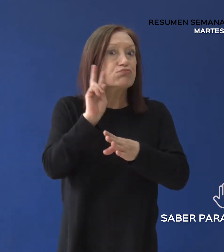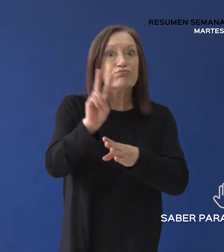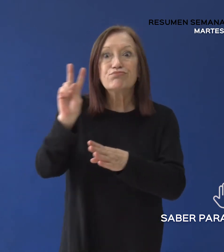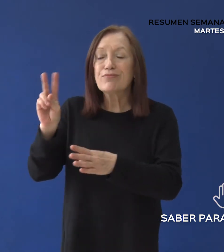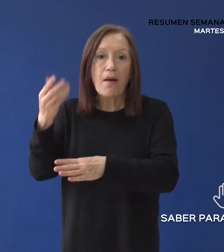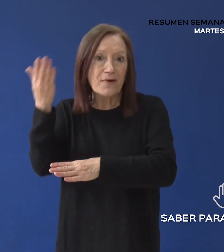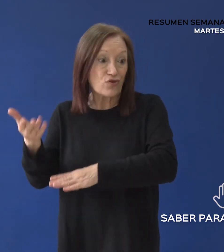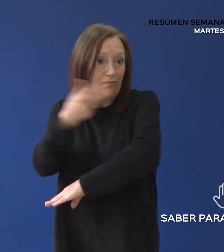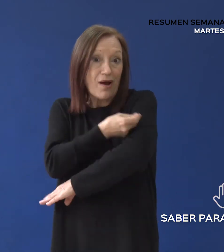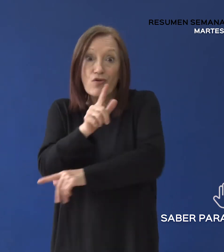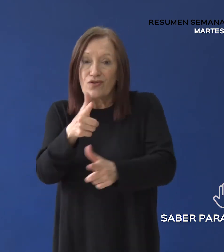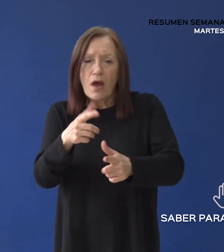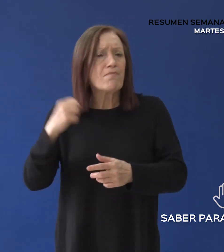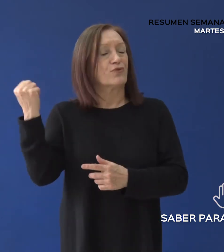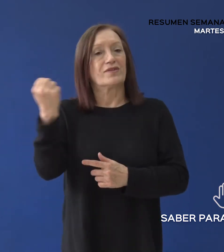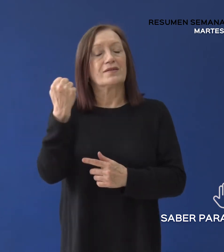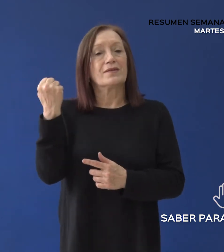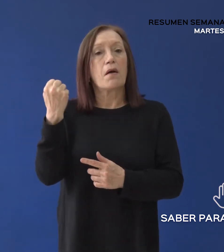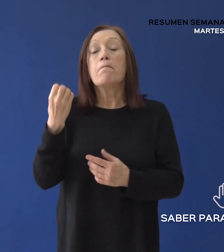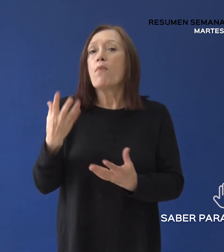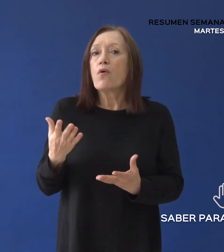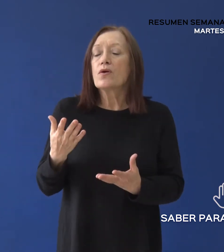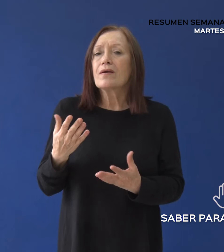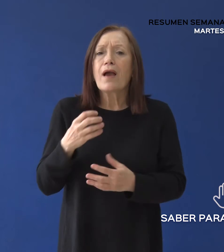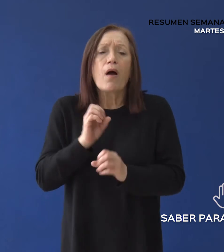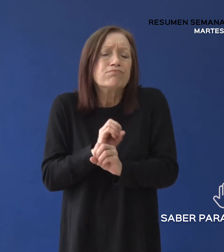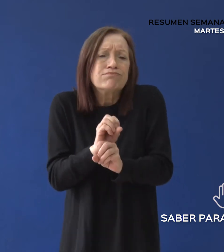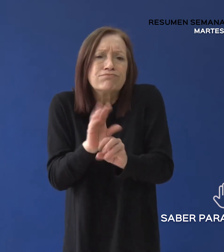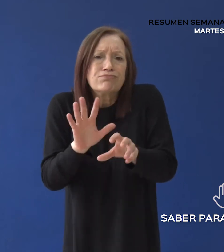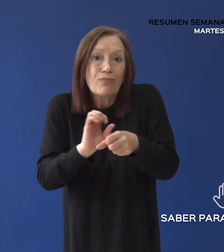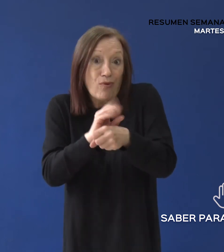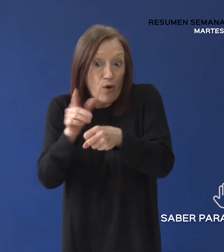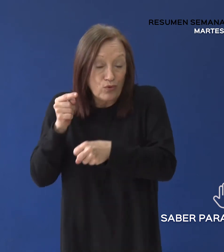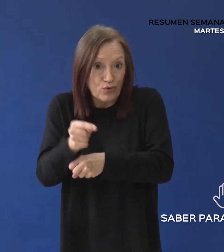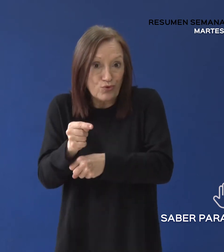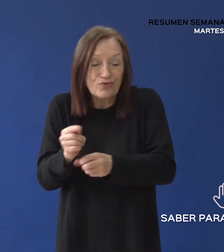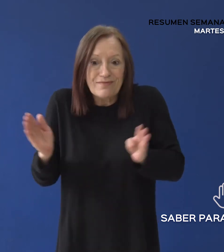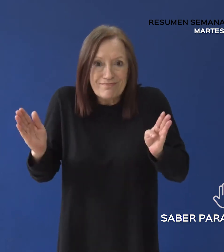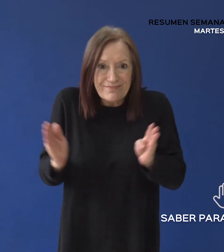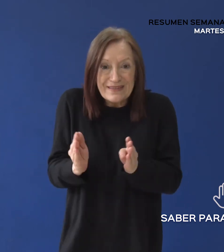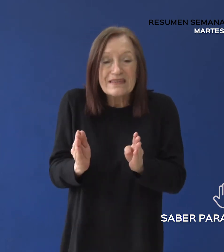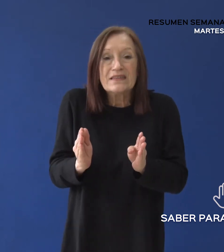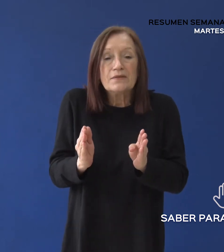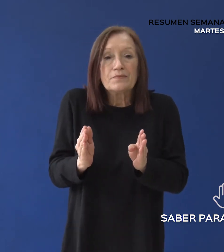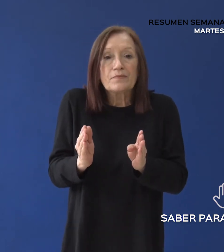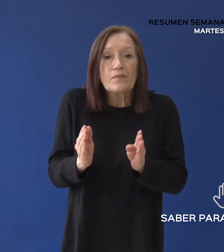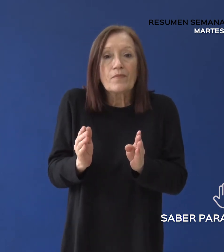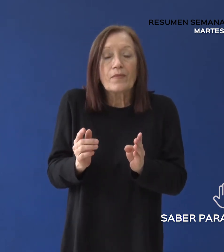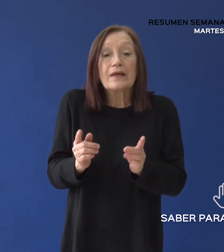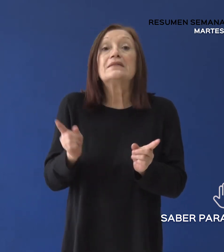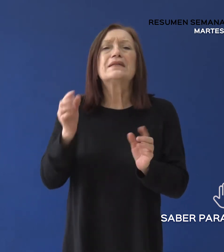son muy importantes porque logran un efecto muy importante en cuanto al manejo de la pandemia y el cuidado de